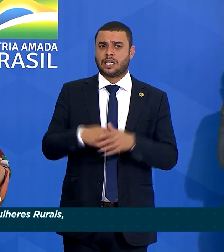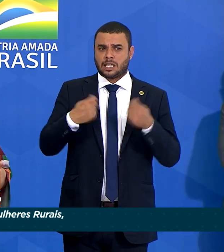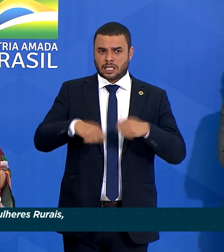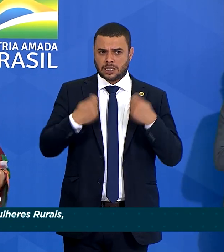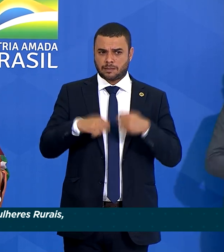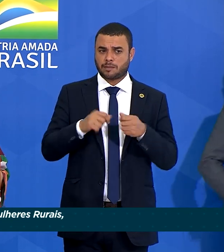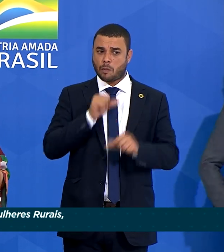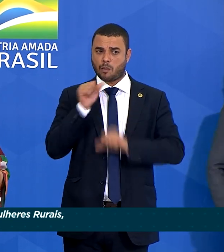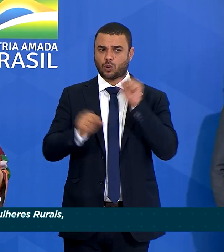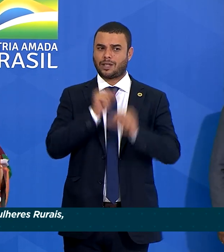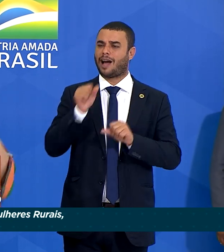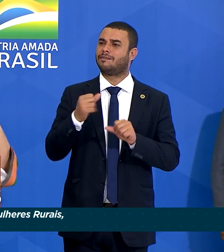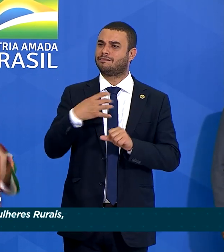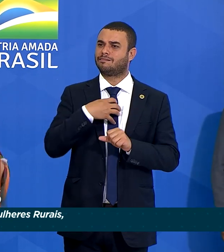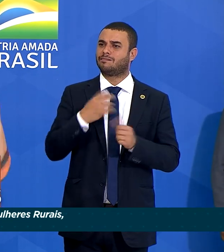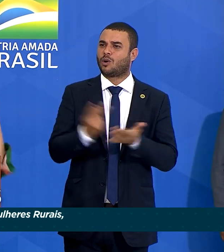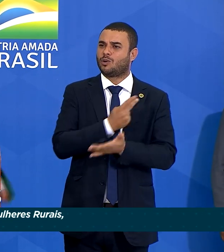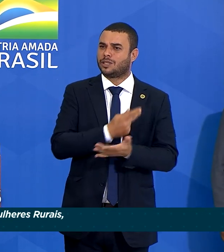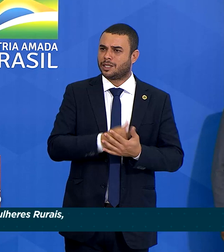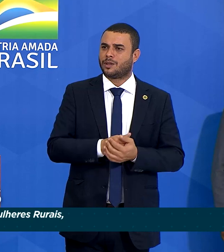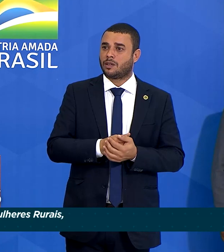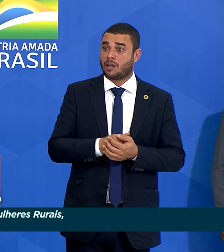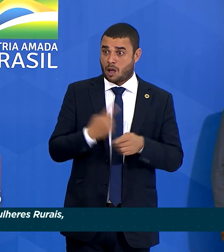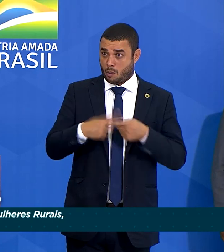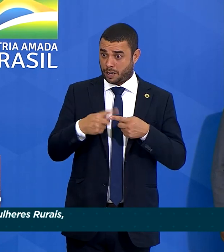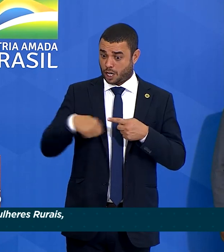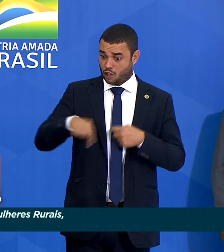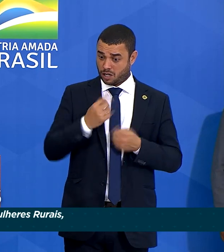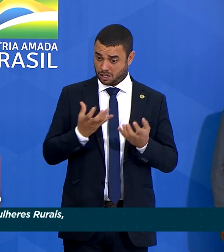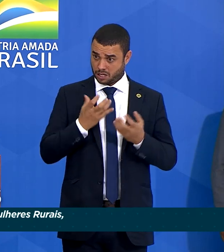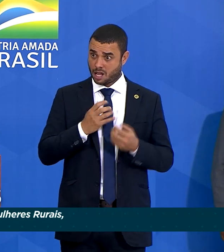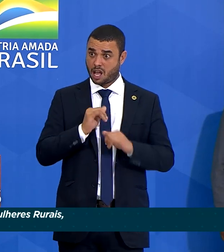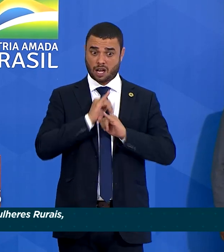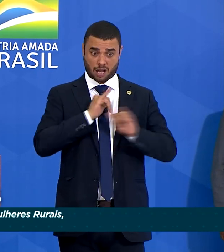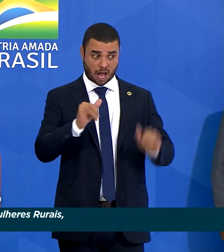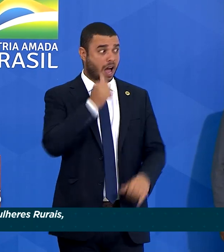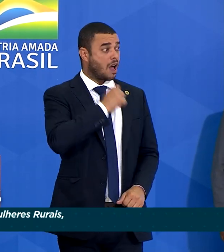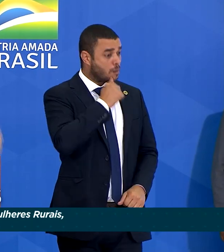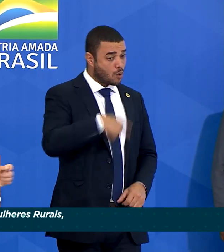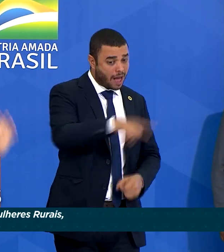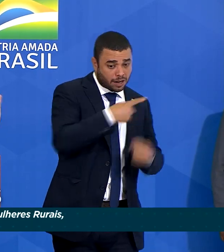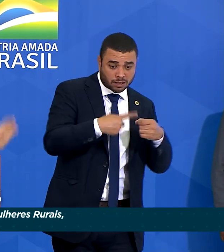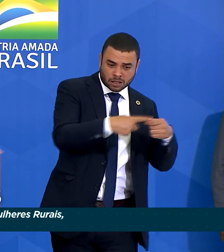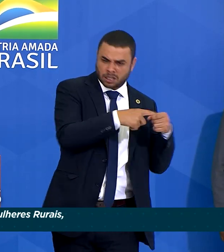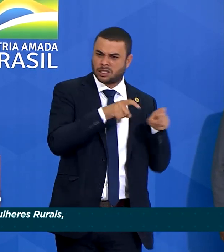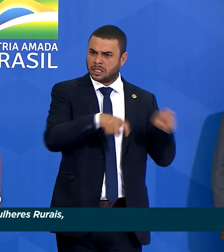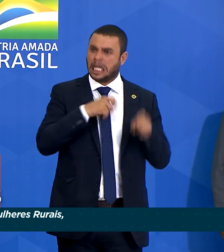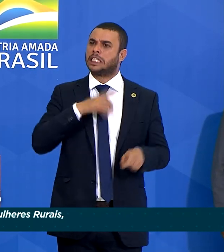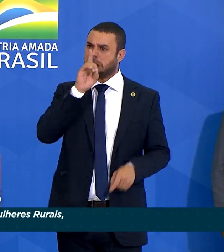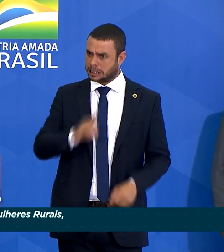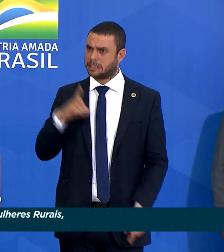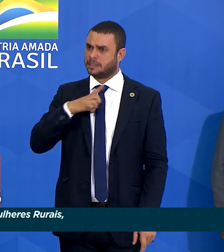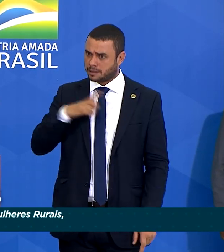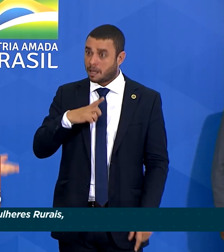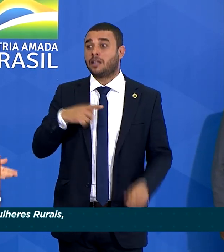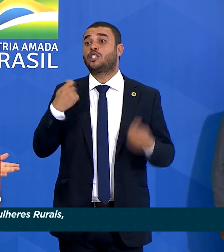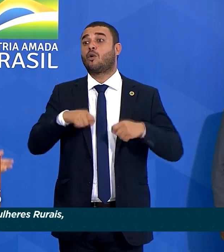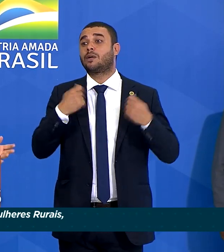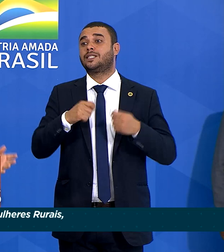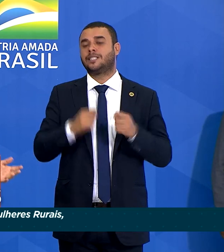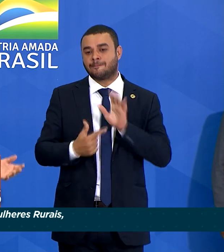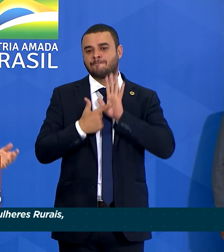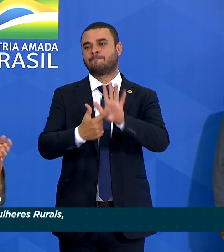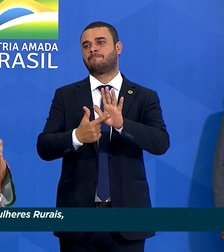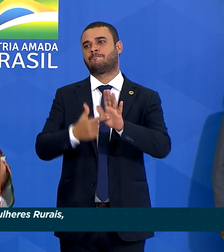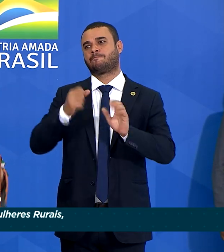zerar isso. Porque se a gente quer dizer que mulheres rurais terão direitos, a gente precisava zerar